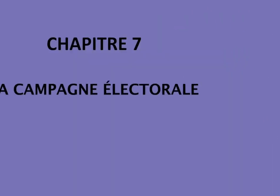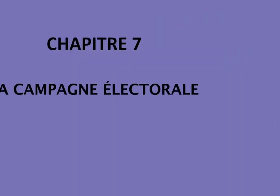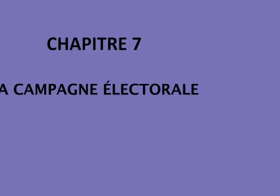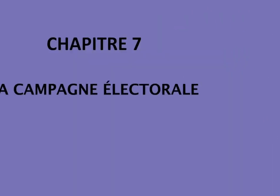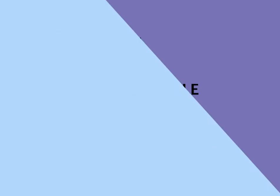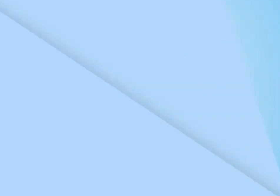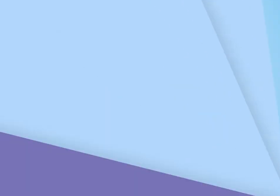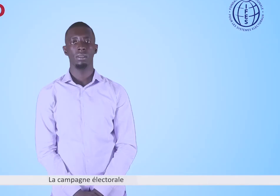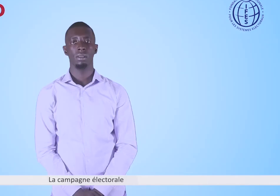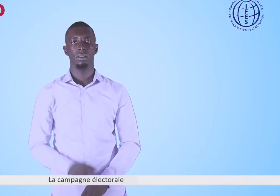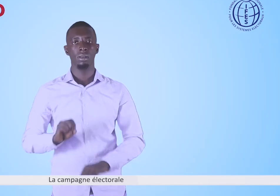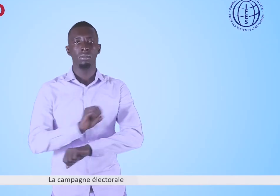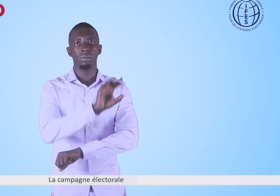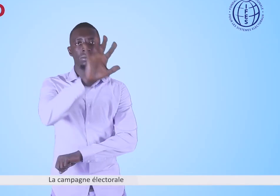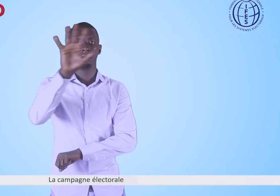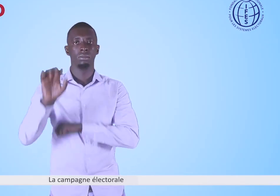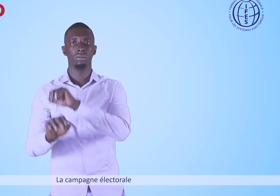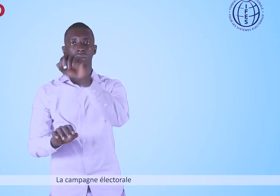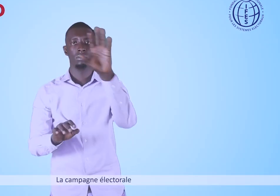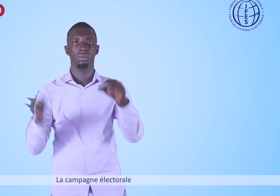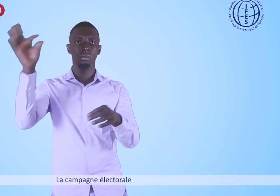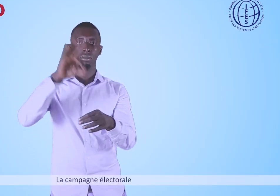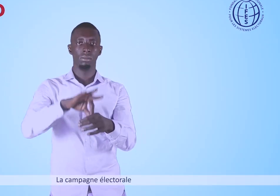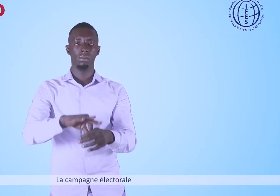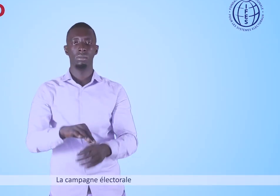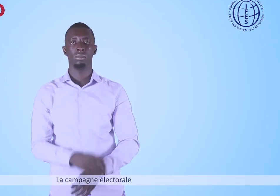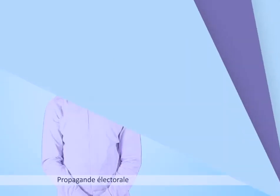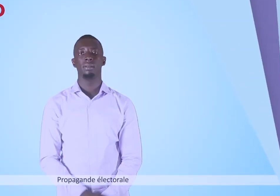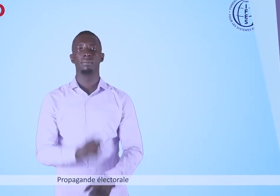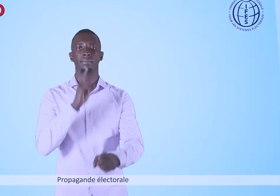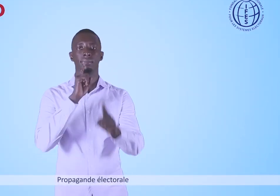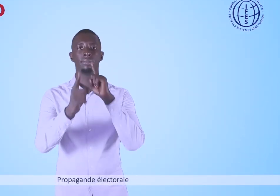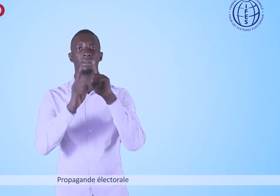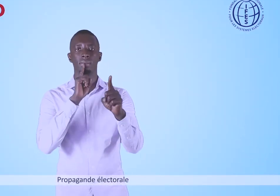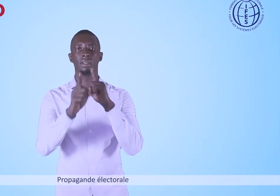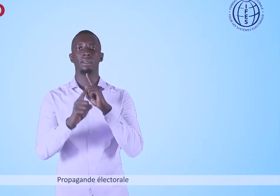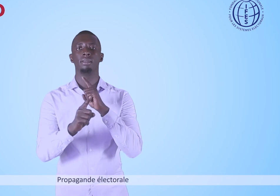La campagne électorale La Propagande électorale